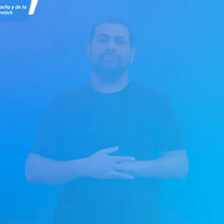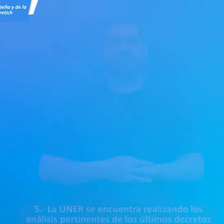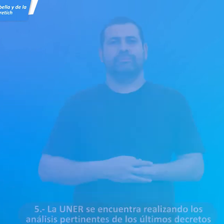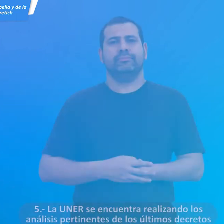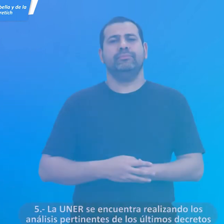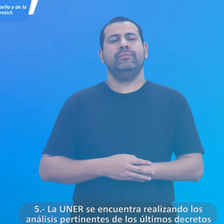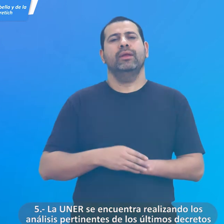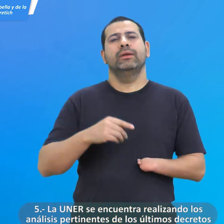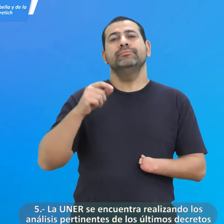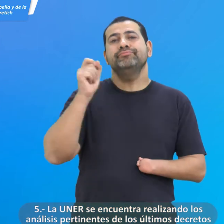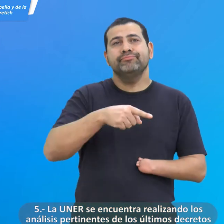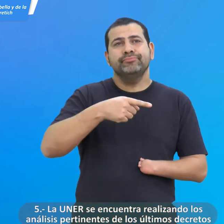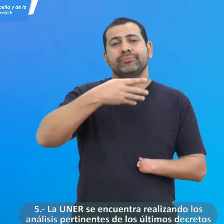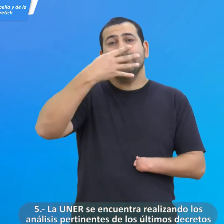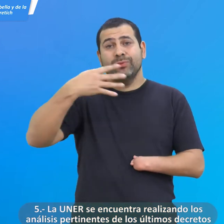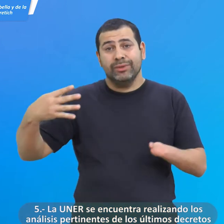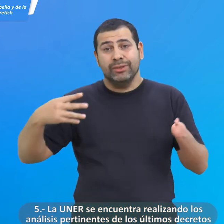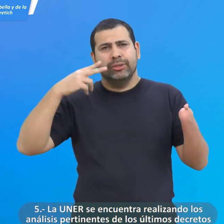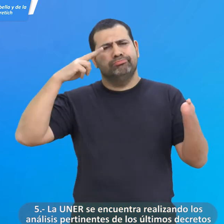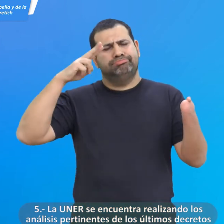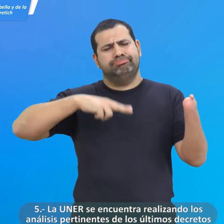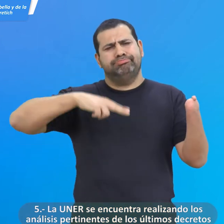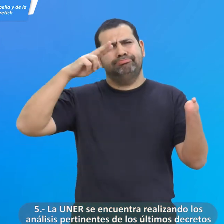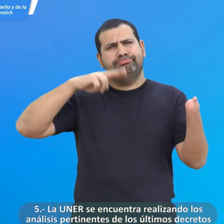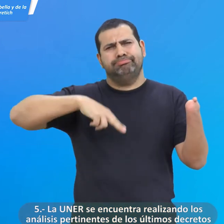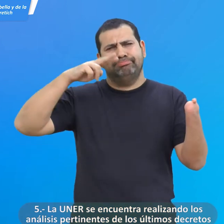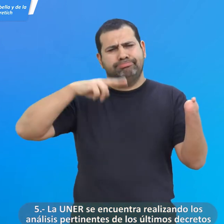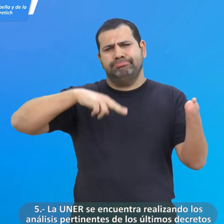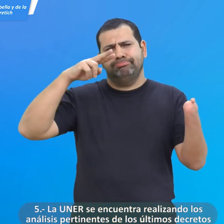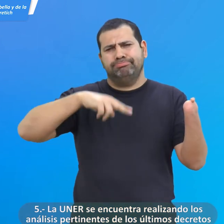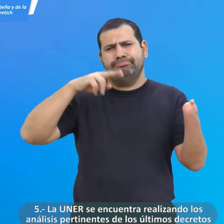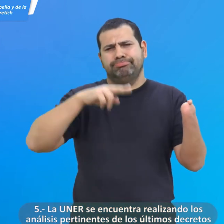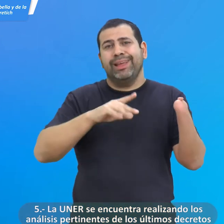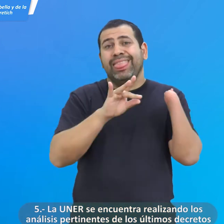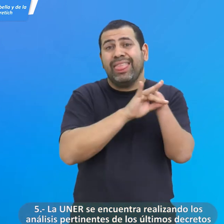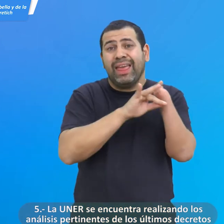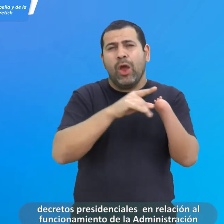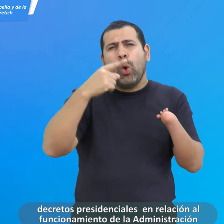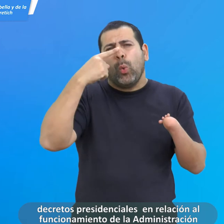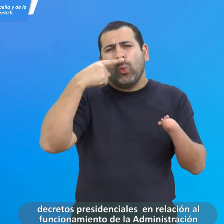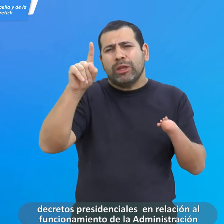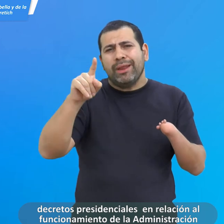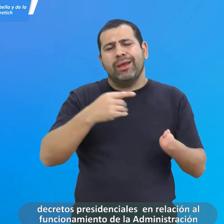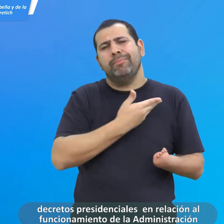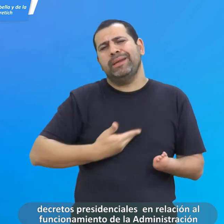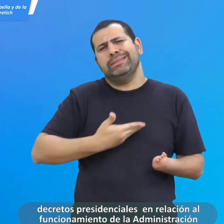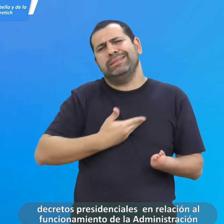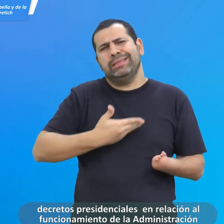La UNER se encuentra realizando los análisis pertinentes en los últimos decretos